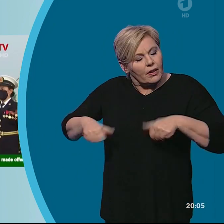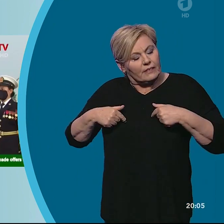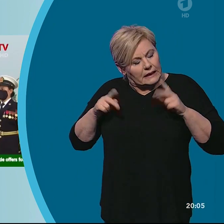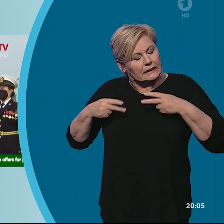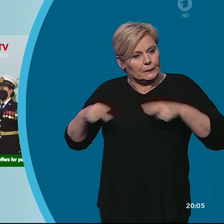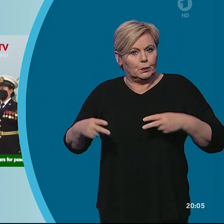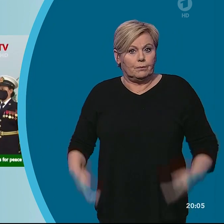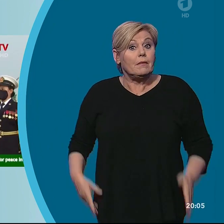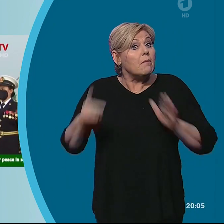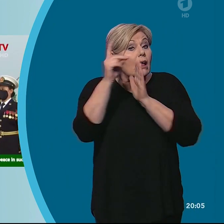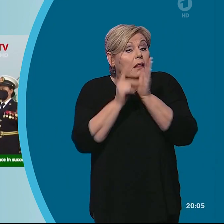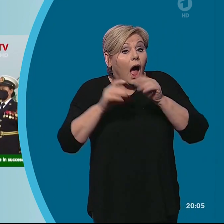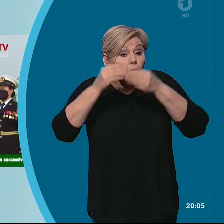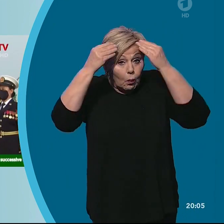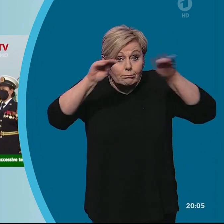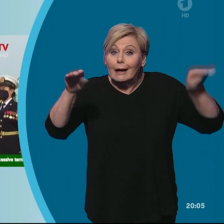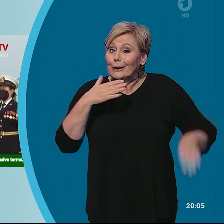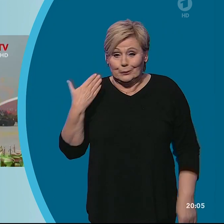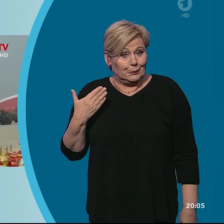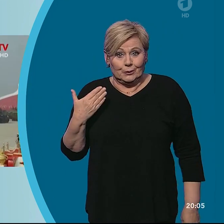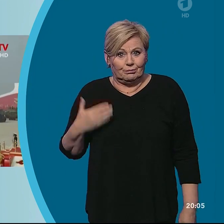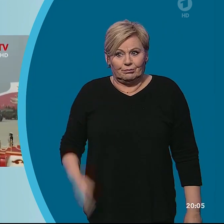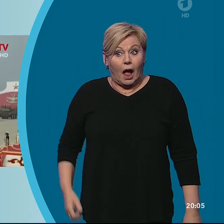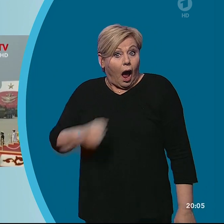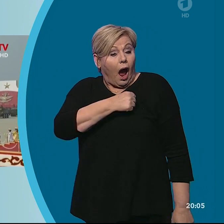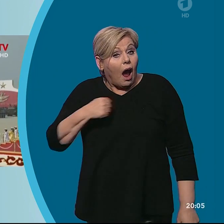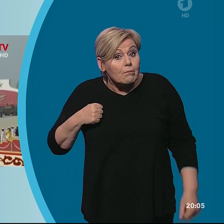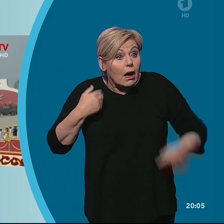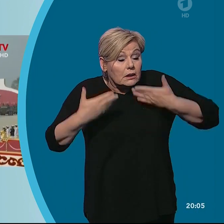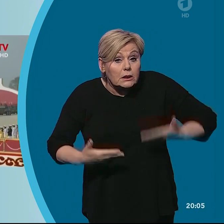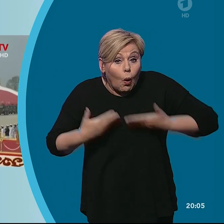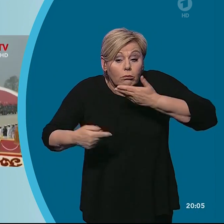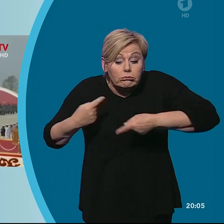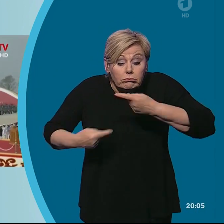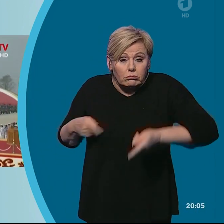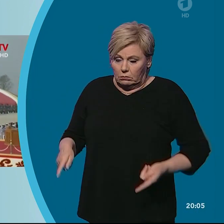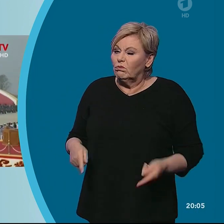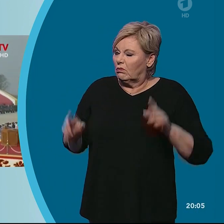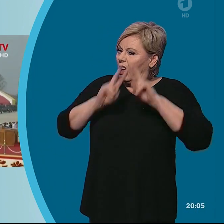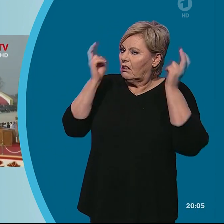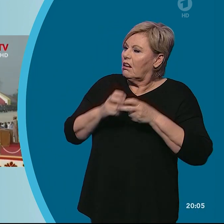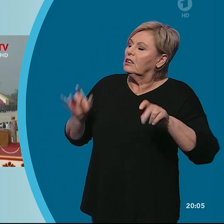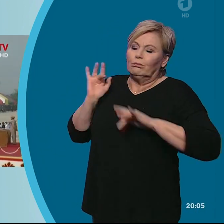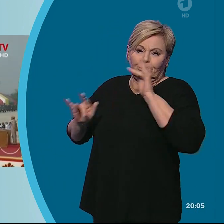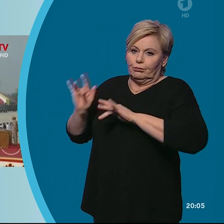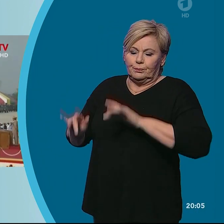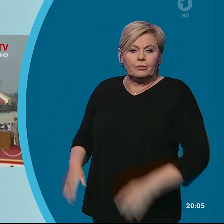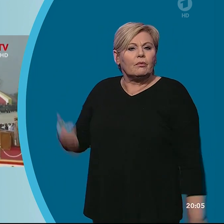Datum dafür nannte er allerdings nicht. Das Vorgehen der Armee stößt international auf Kritik. Der UN-Gesandte des ehemaligen Parlaments von Myanmar,